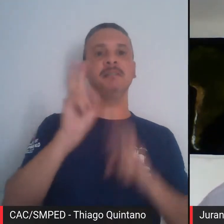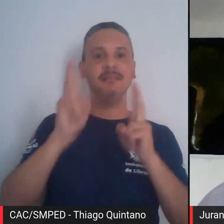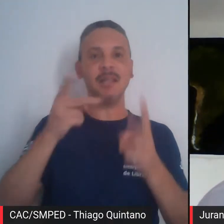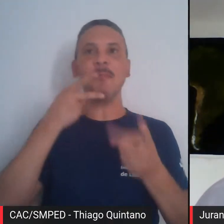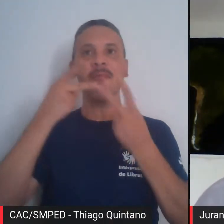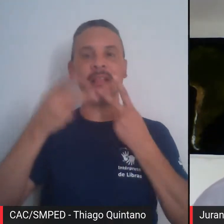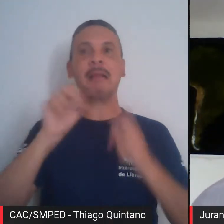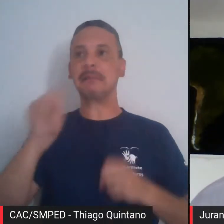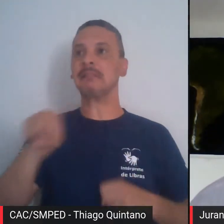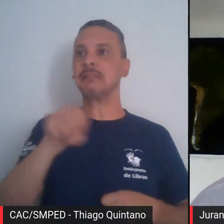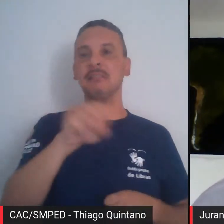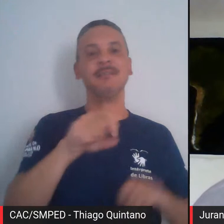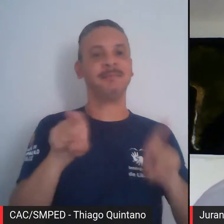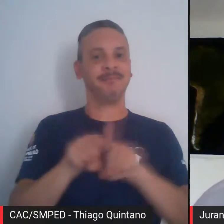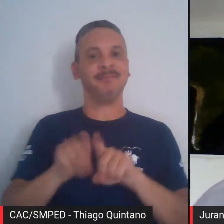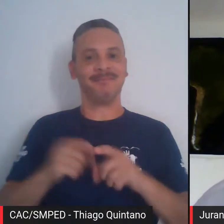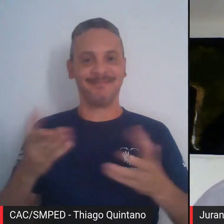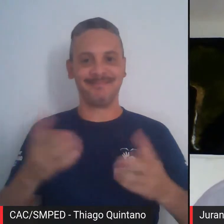pela frente.